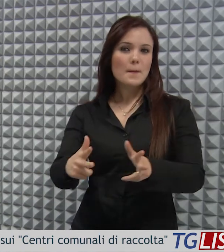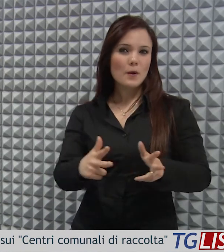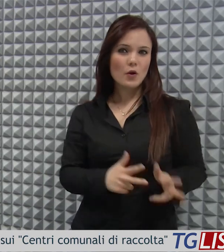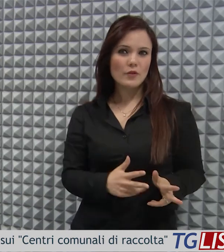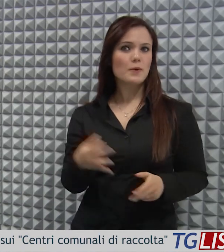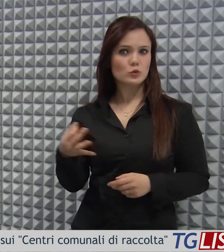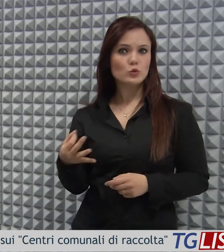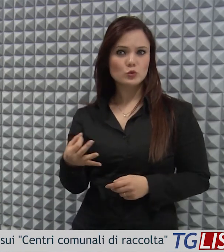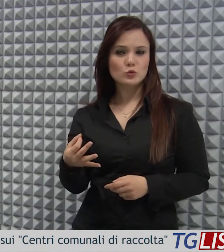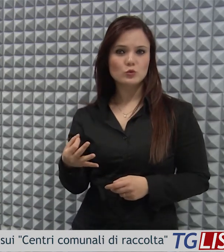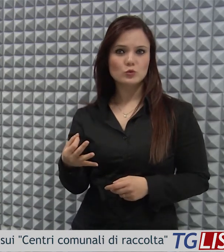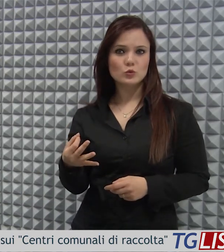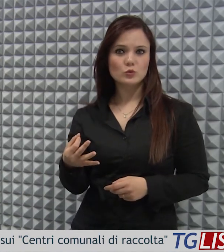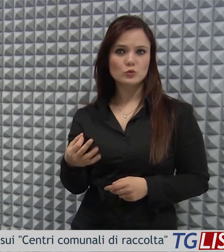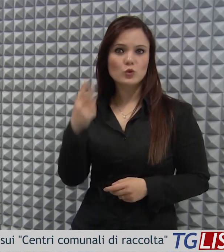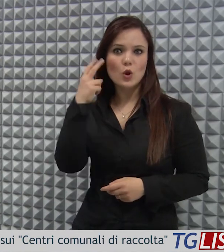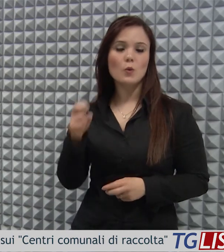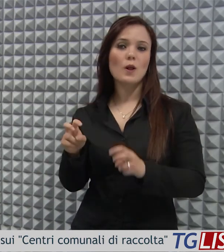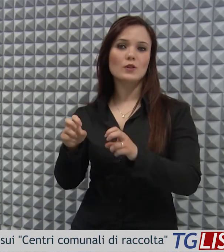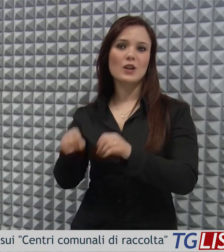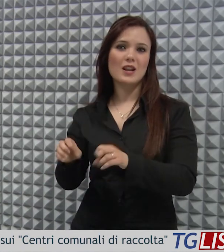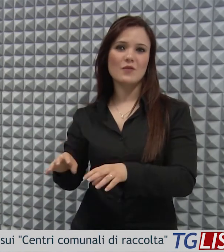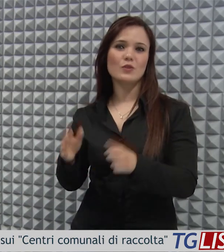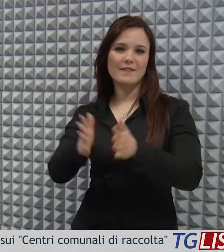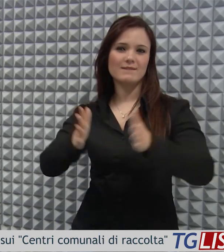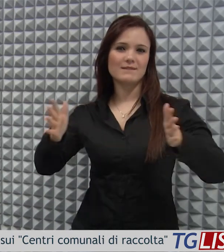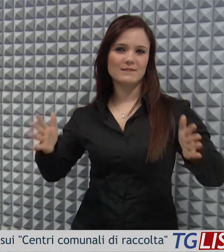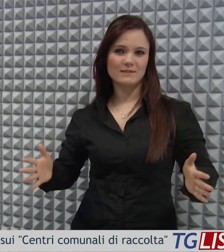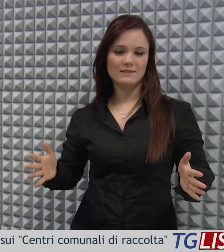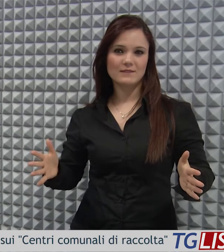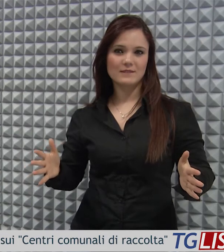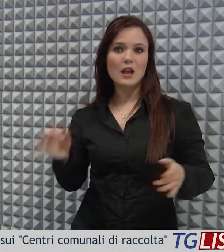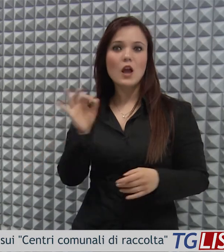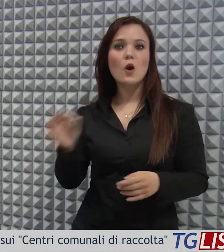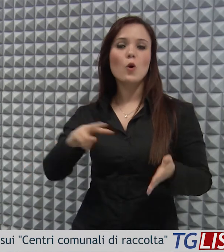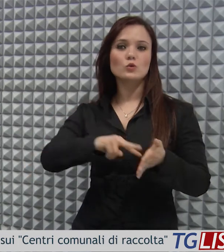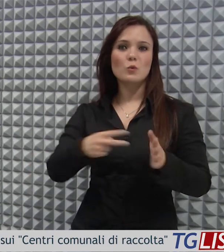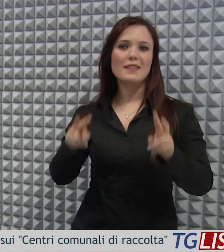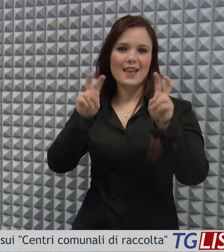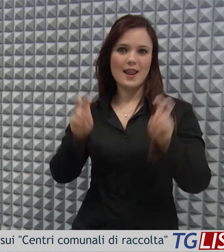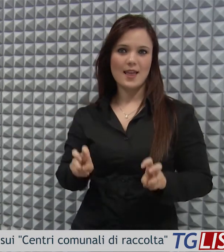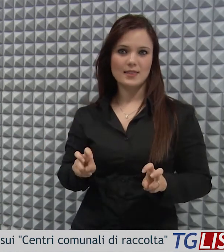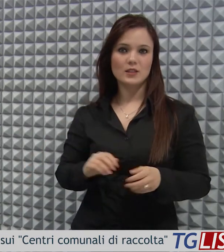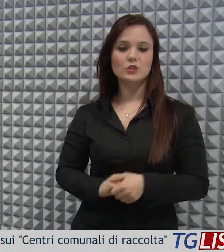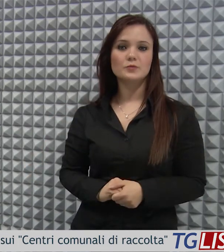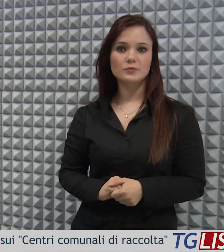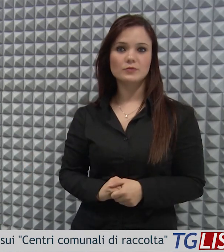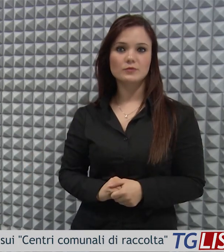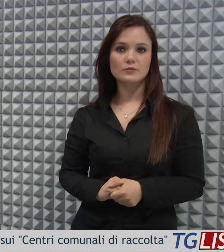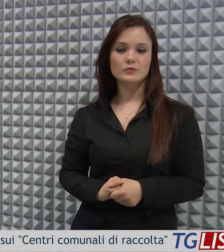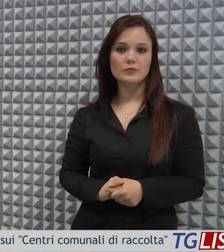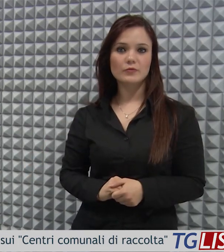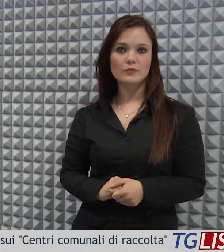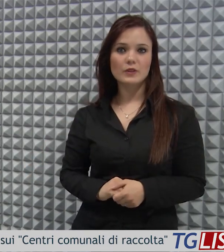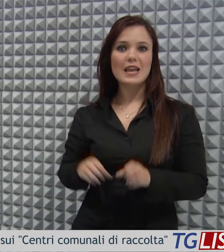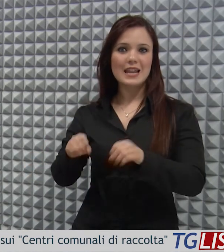dei rifiuti ingombranti e delle apparecchiature elettriche. Di ridurre la quantità